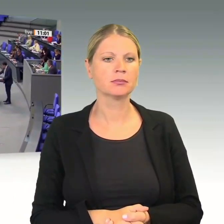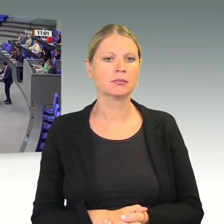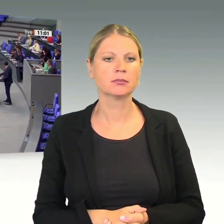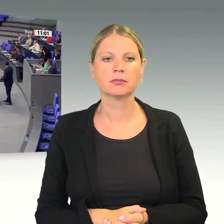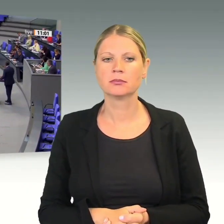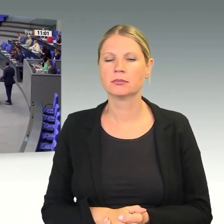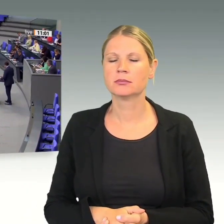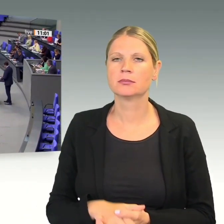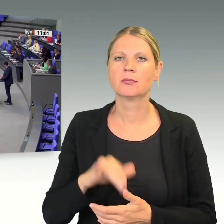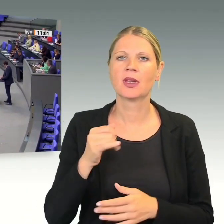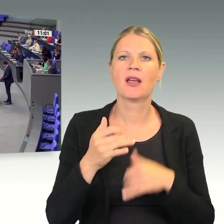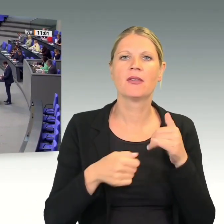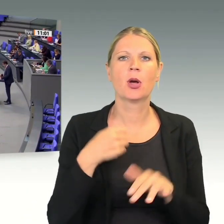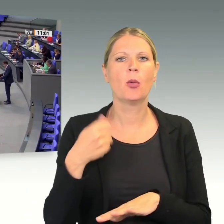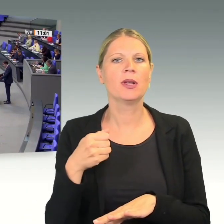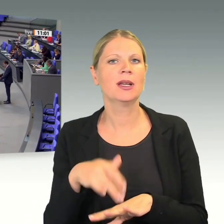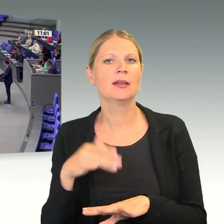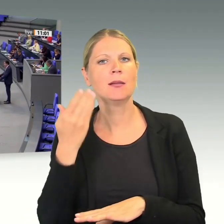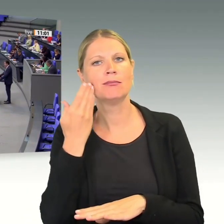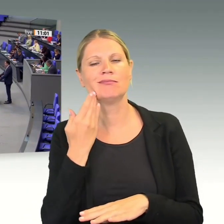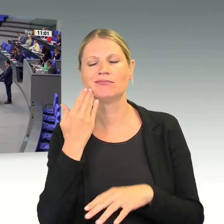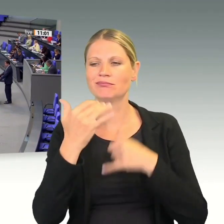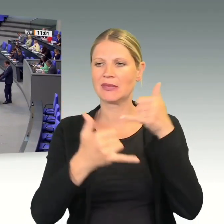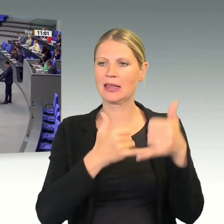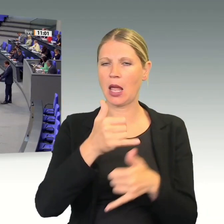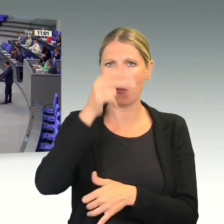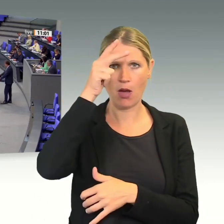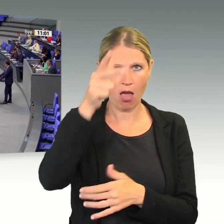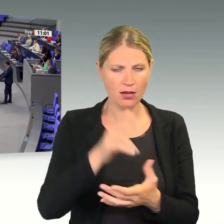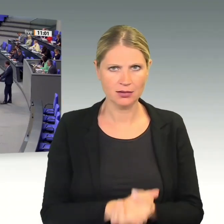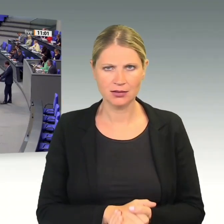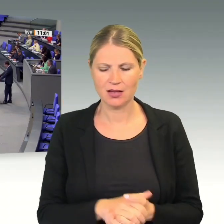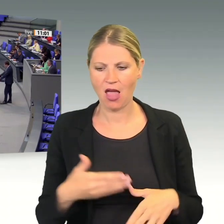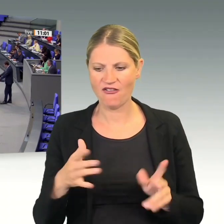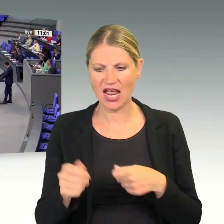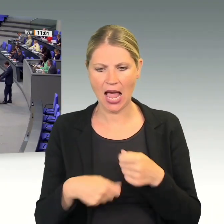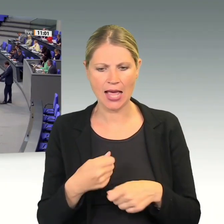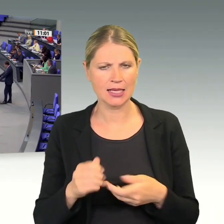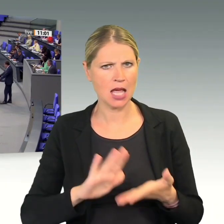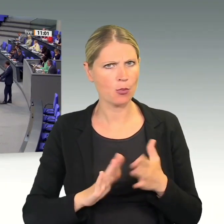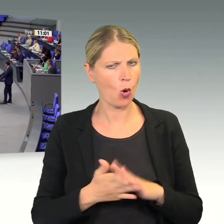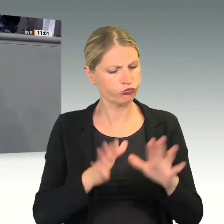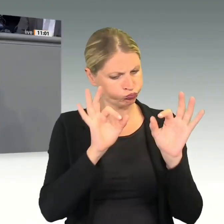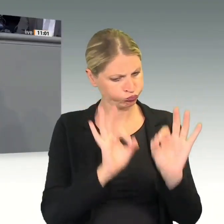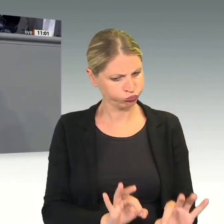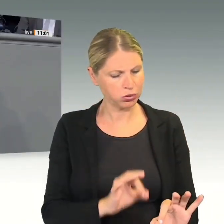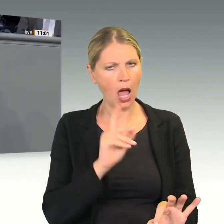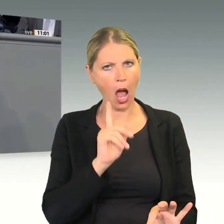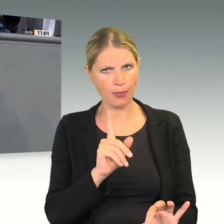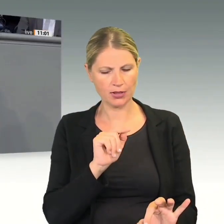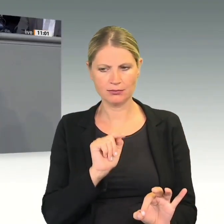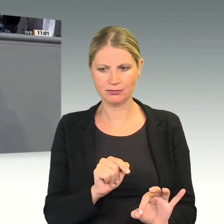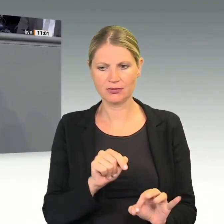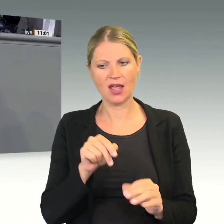Ja, Frau Präsidentin! Meine sehr verehrten Damen und Herren! Freihandelsabkommen sind etwas Gutes, wenn sie tatsächlich den